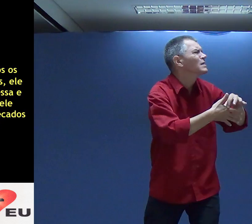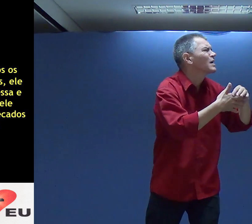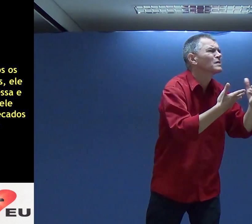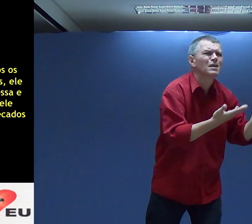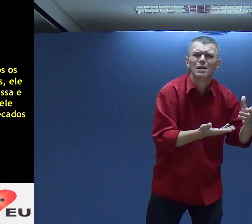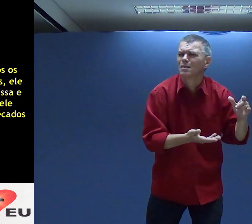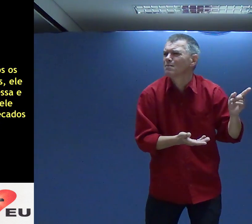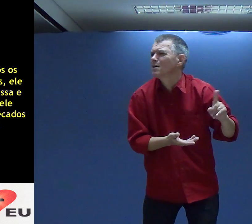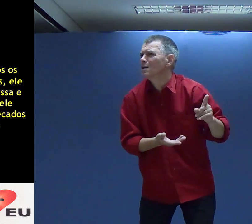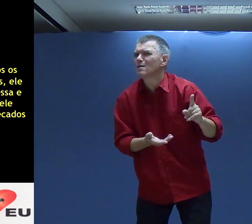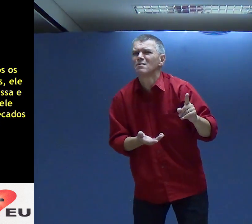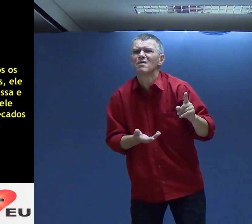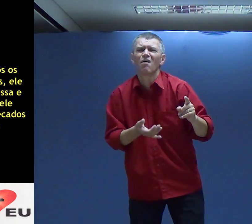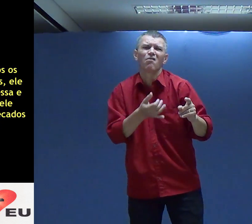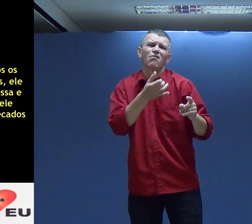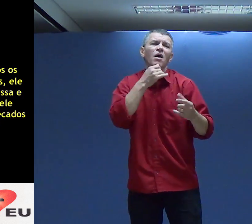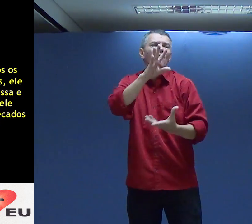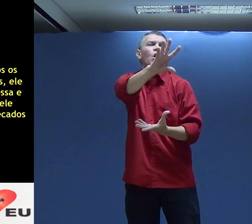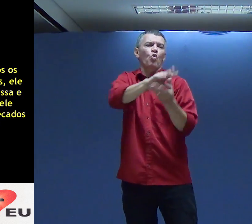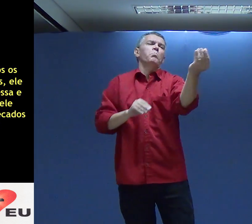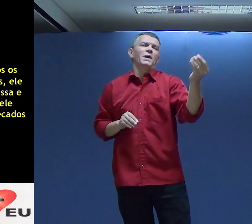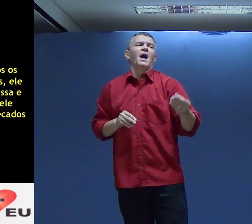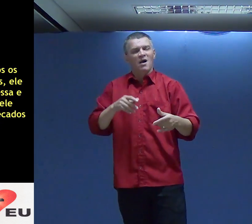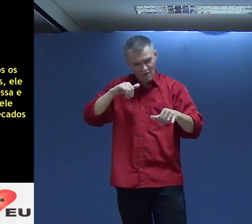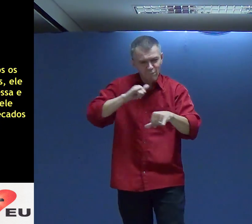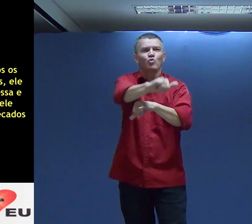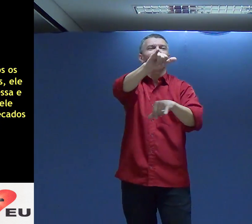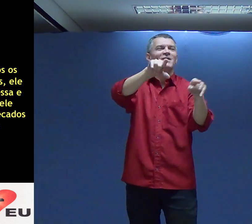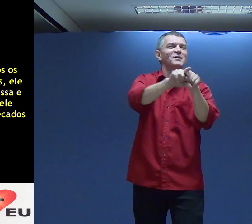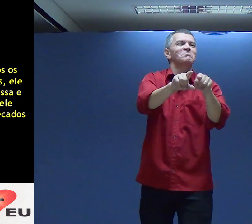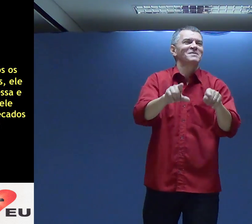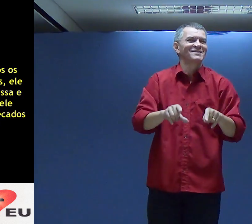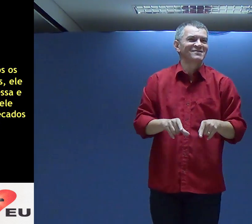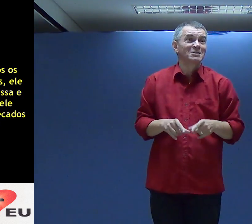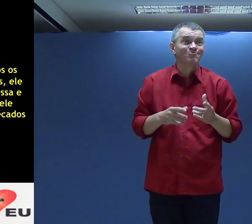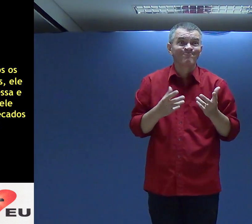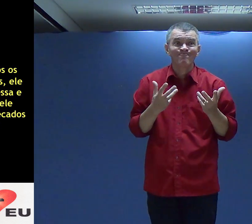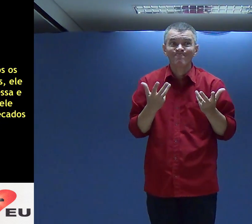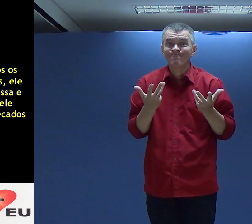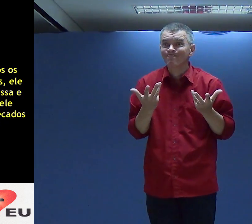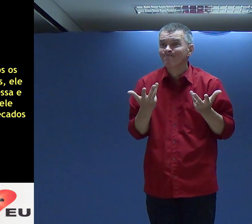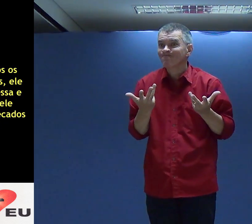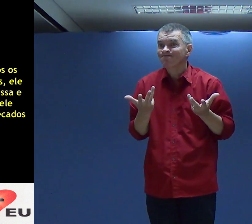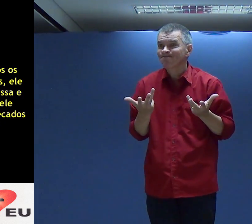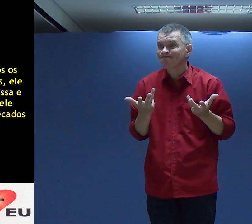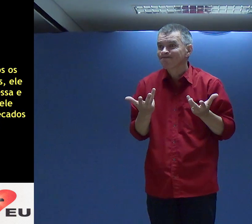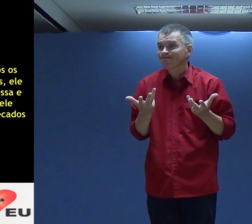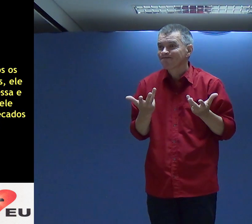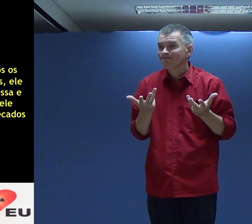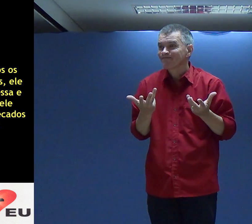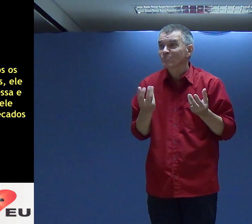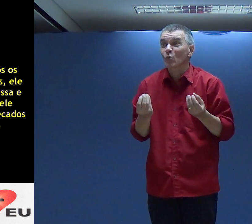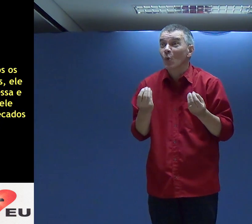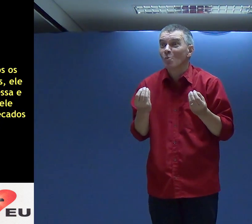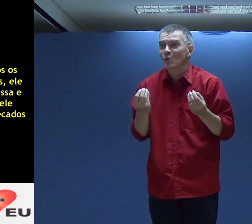Cadê Aquela Pessoa Que Sempre Vinha E Um Pastor Não Vinha Mais Ah E Não Vinha Também Não É Bem Assim